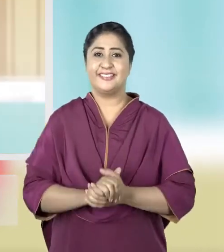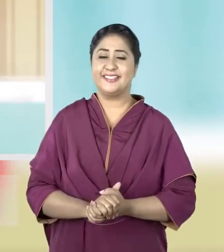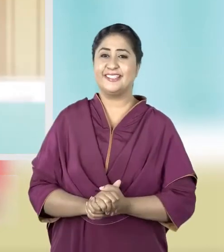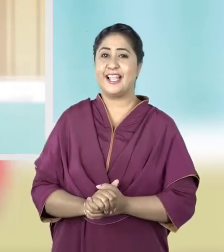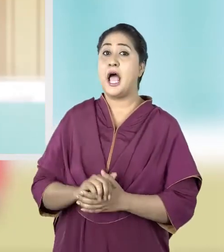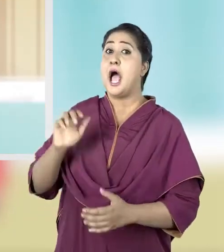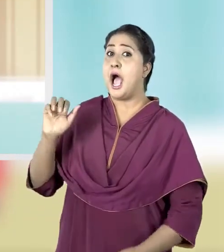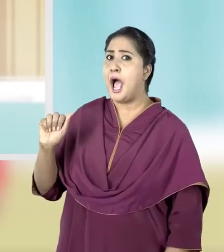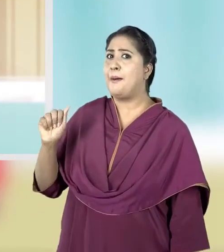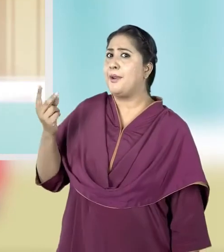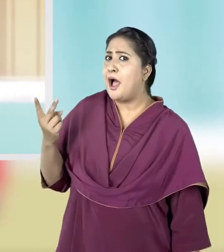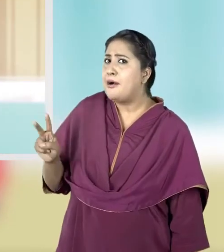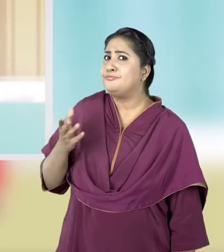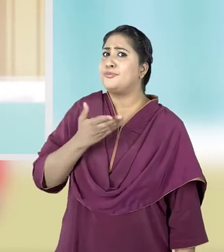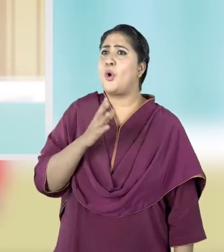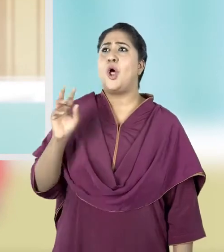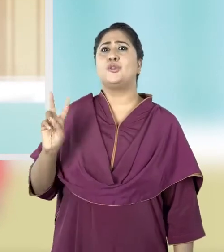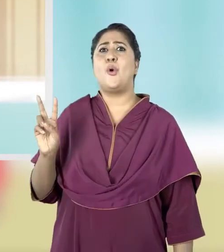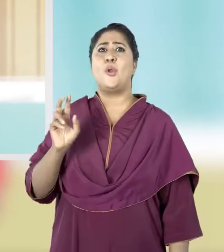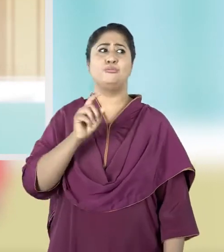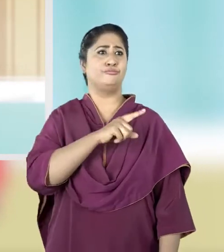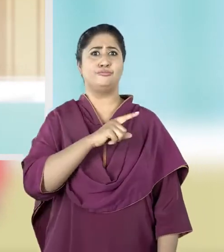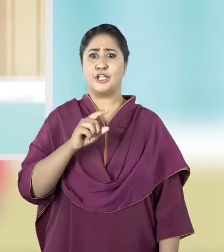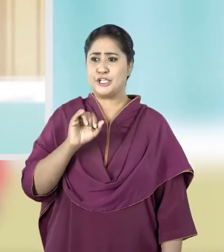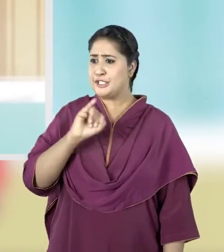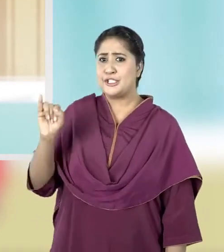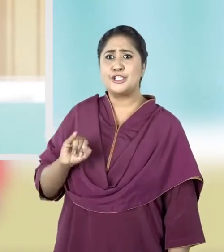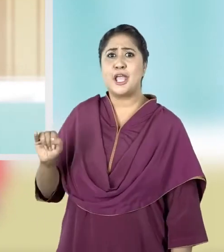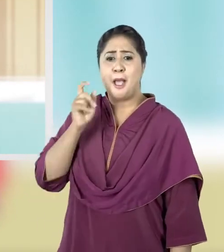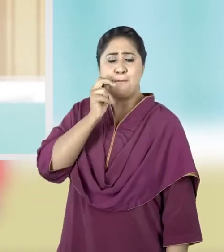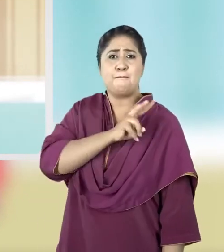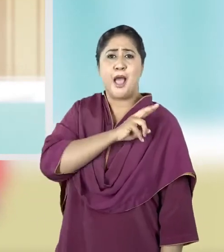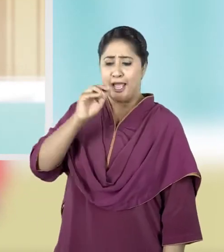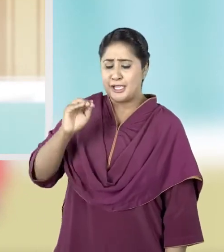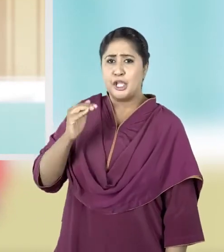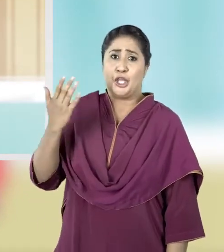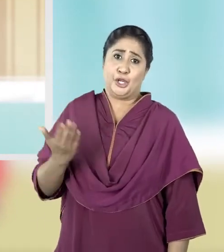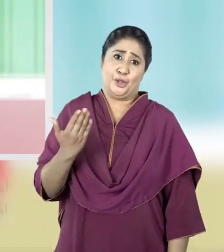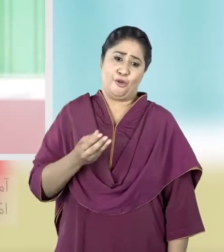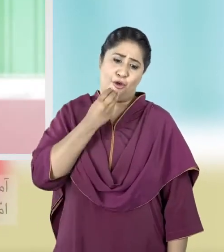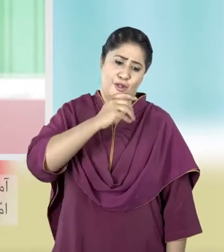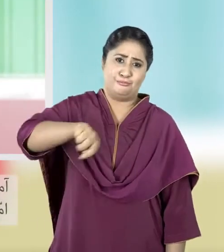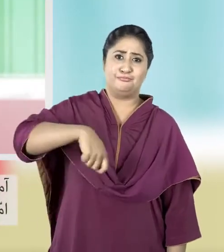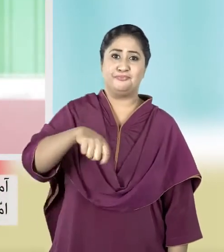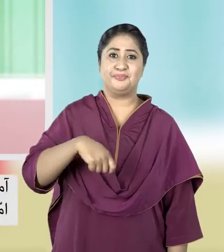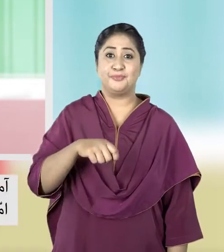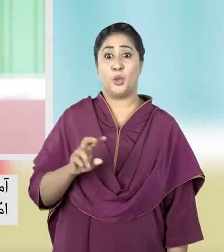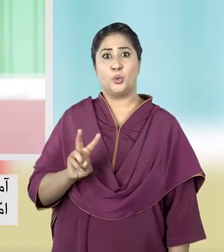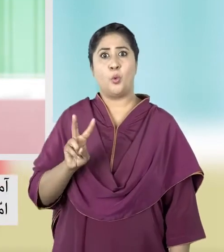आमना और आईशा जिया के लिए अच्छे-च्छे खाने बनाती हैं। आमना और आईशा ईड़ के दिन